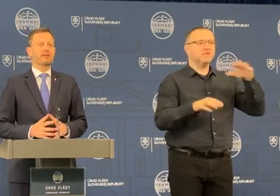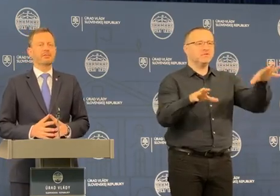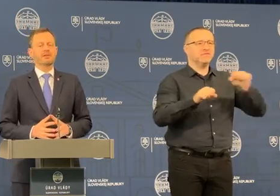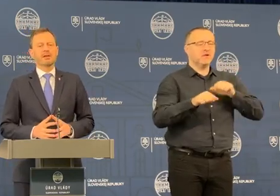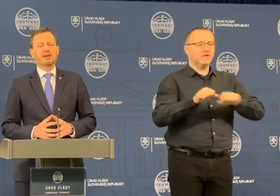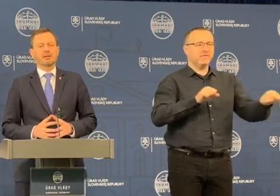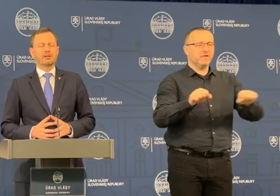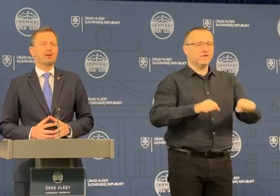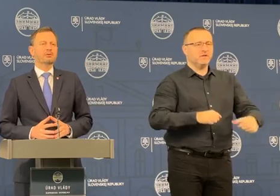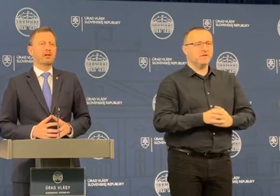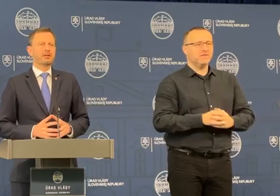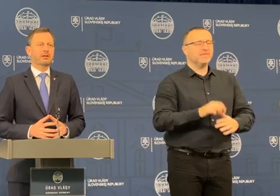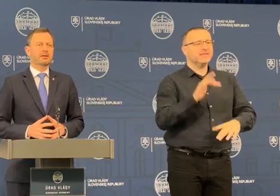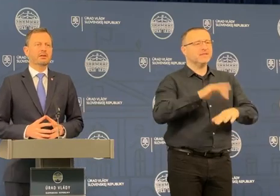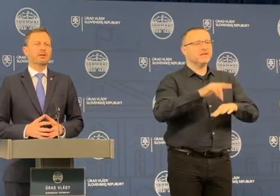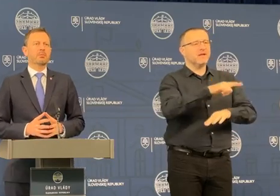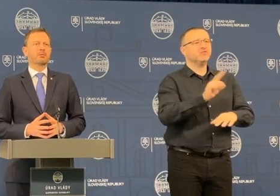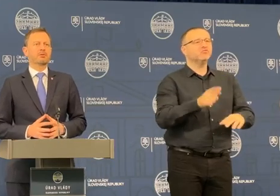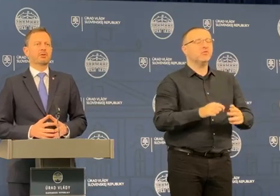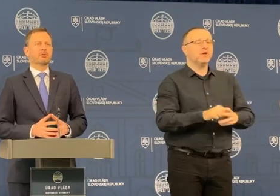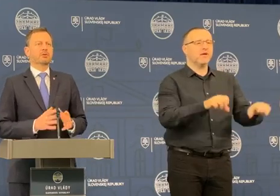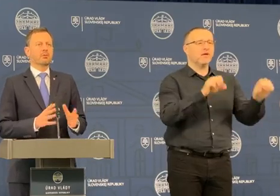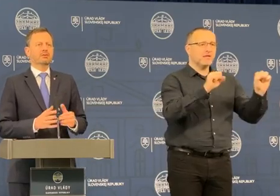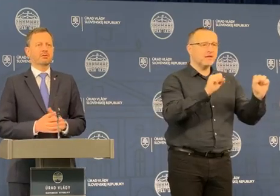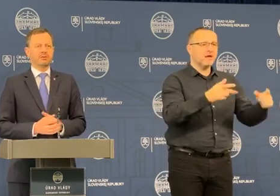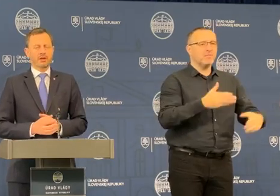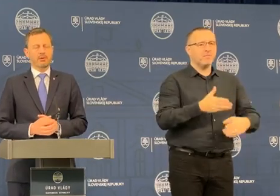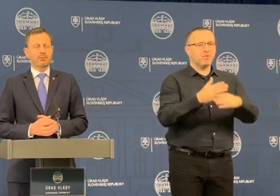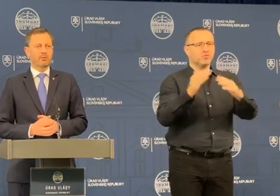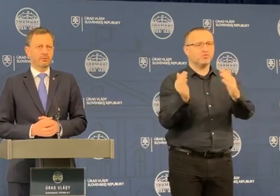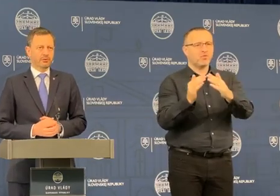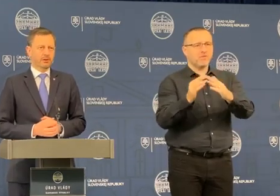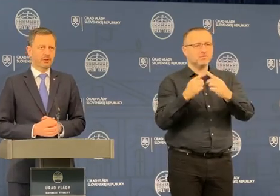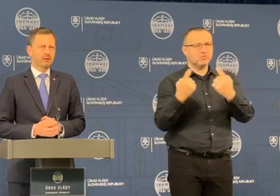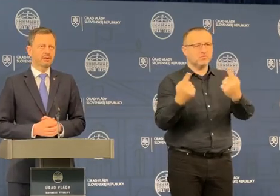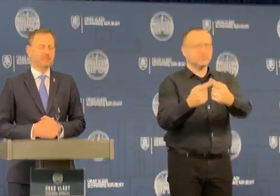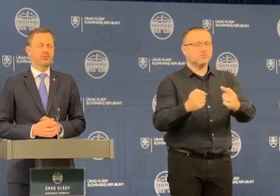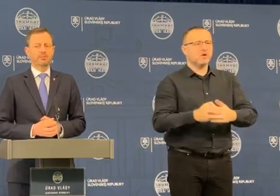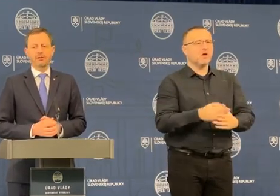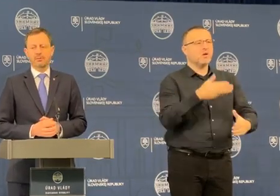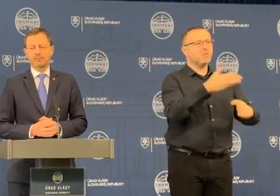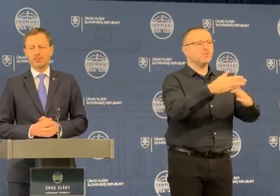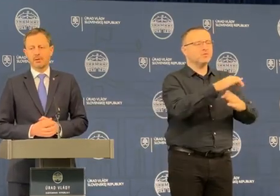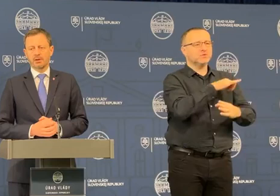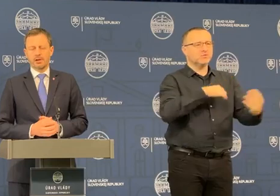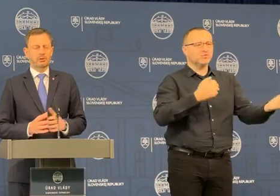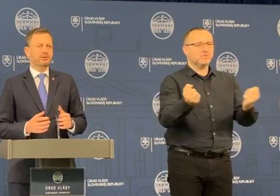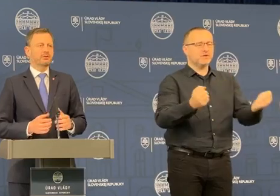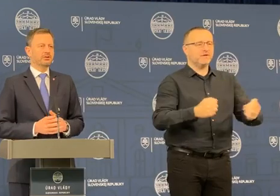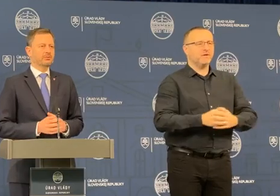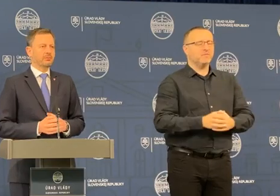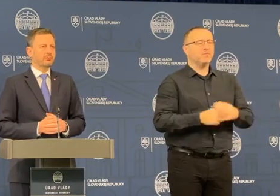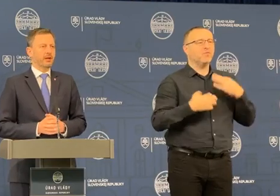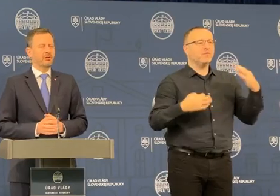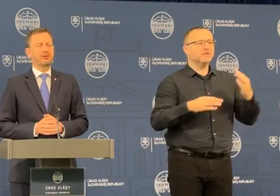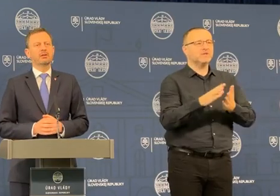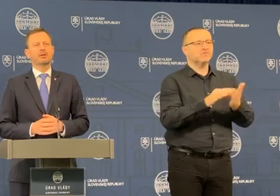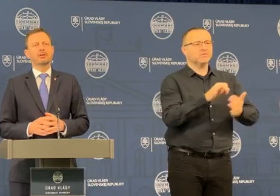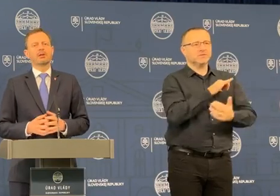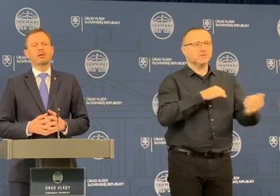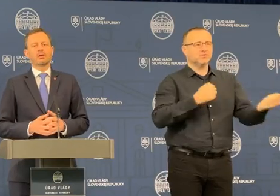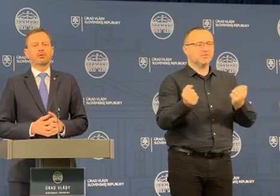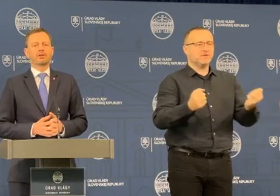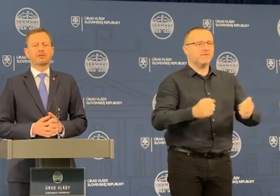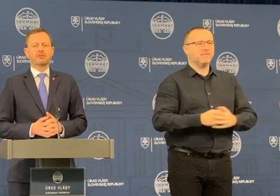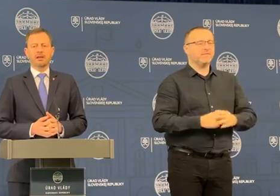na vláde. Týkajú sa energetiky a pomoci domácnosťam a pomoci samozprávam. Ak dovolíte, začnem s samozprávami.